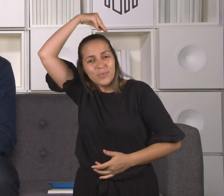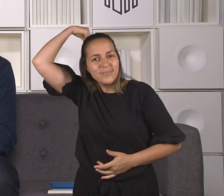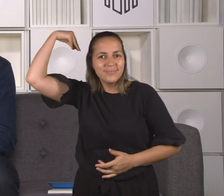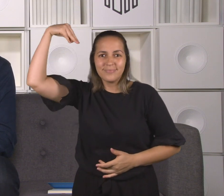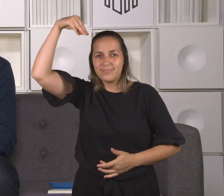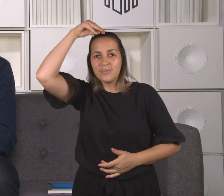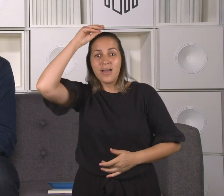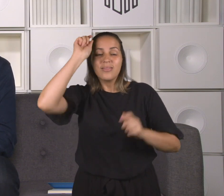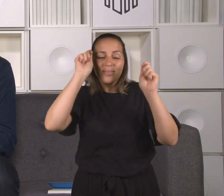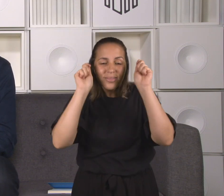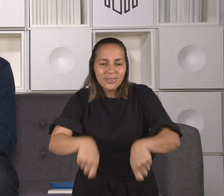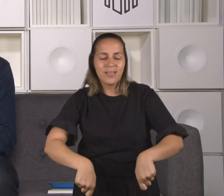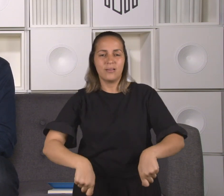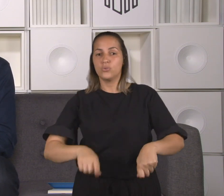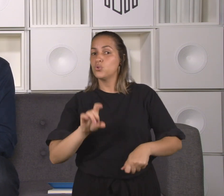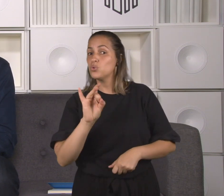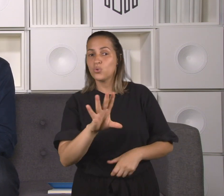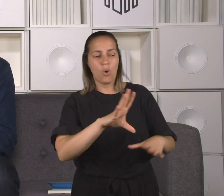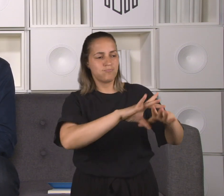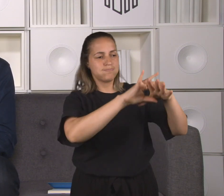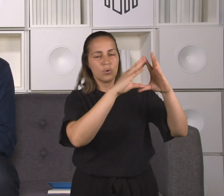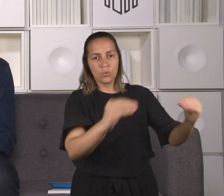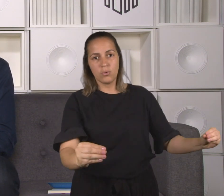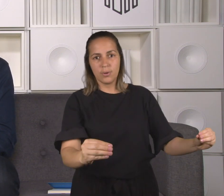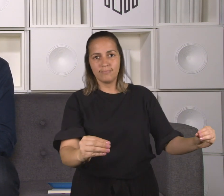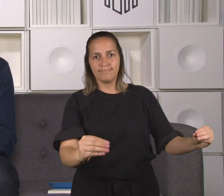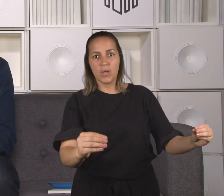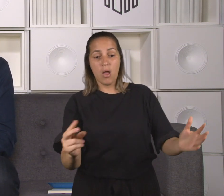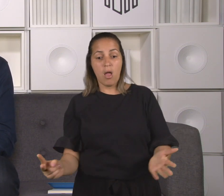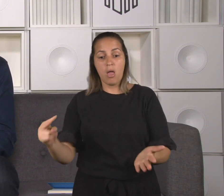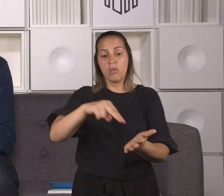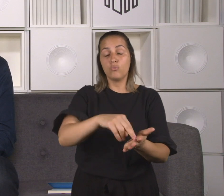a cura de um cego de nascença,